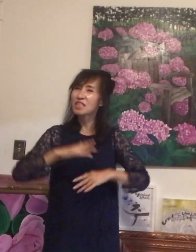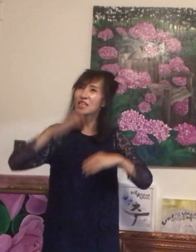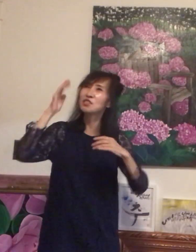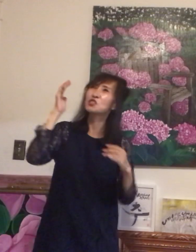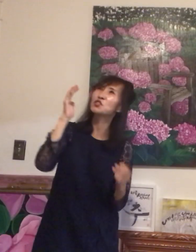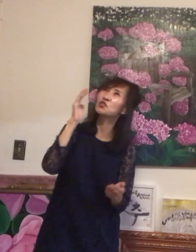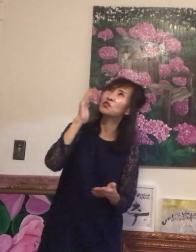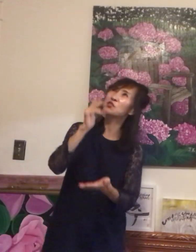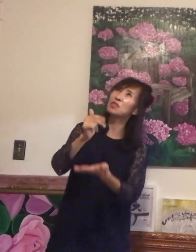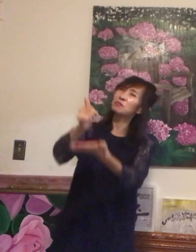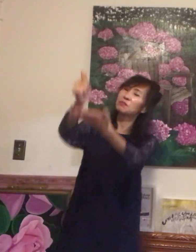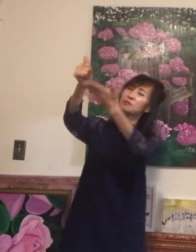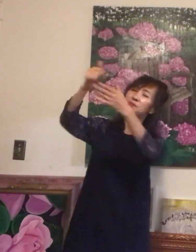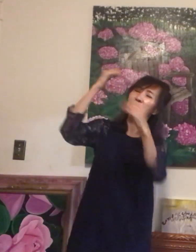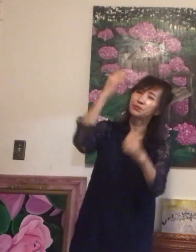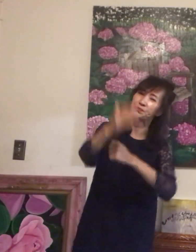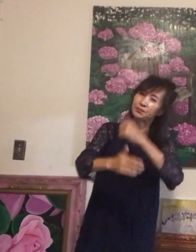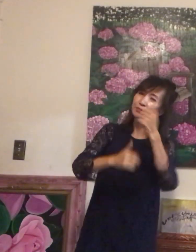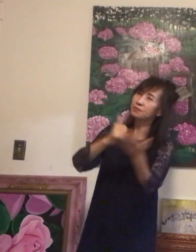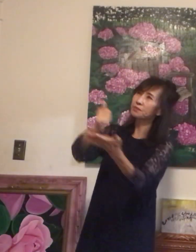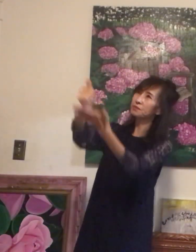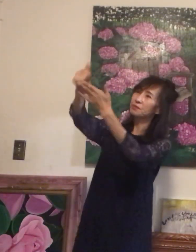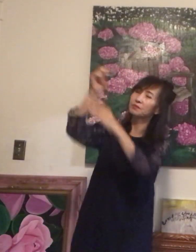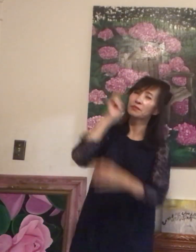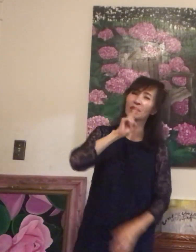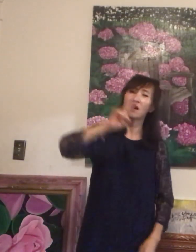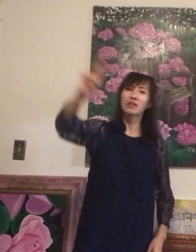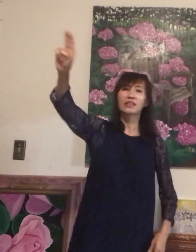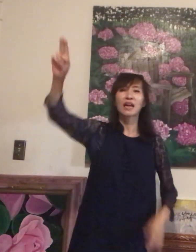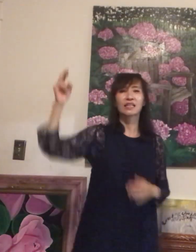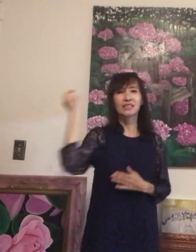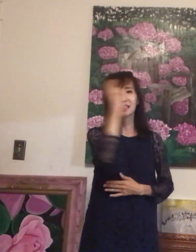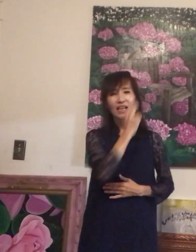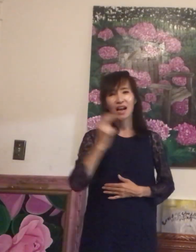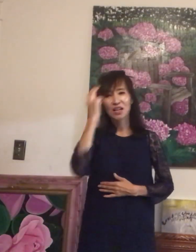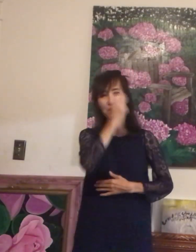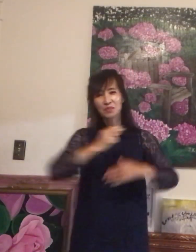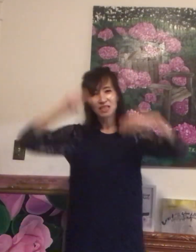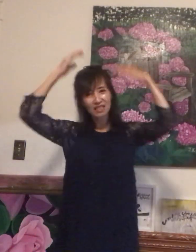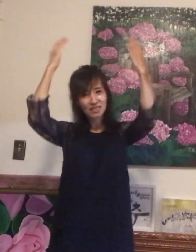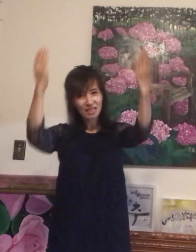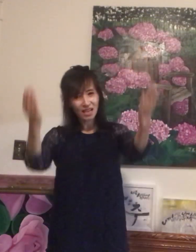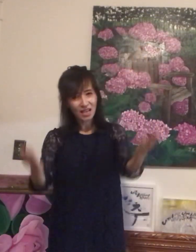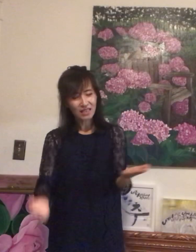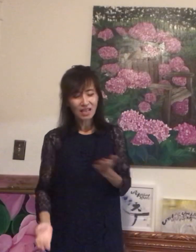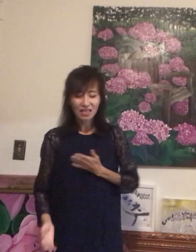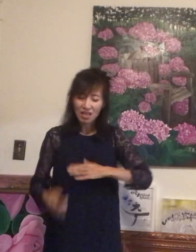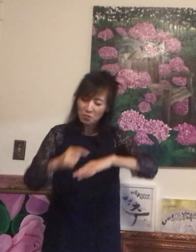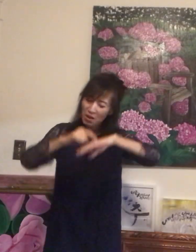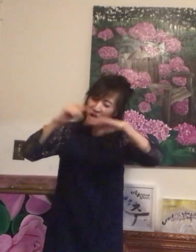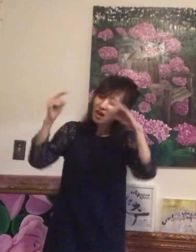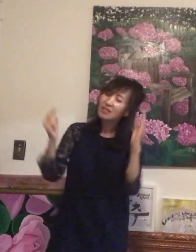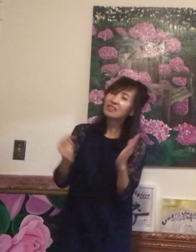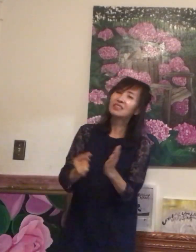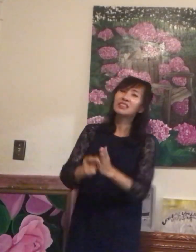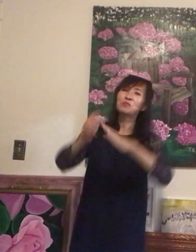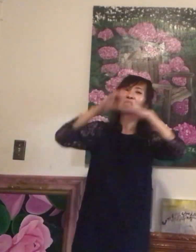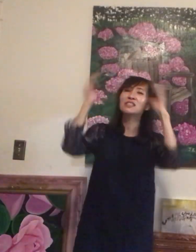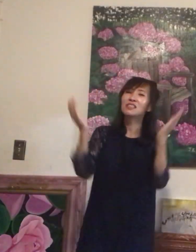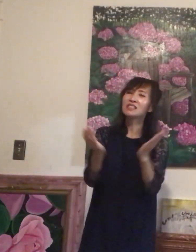주의 바람 하느님이여 대답하시고 나를 살피사 나의 마음을